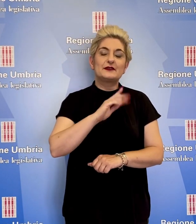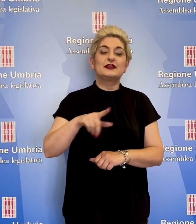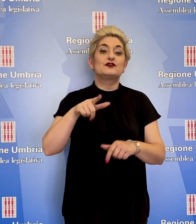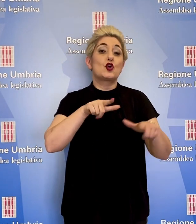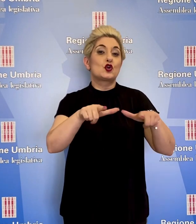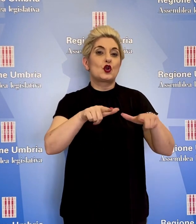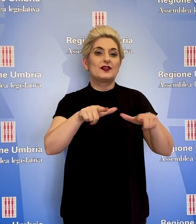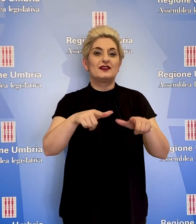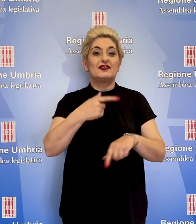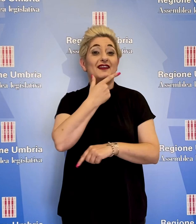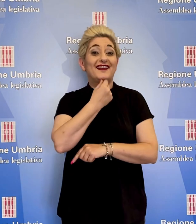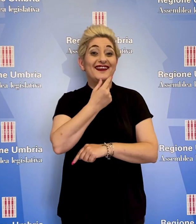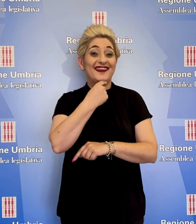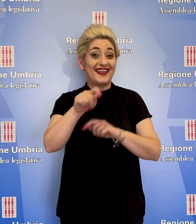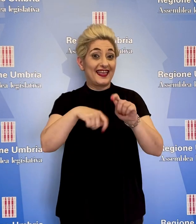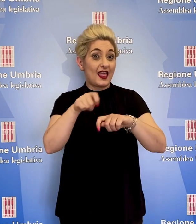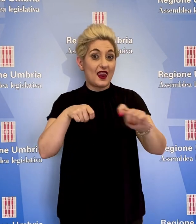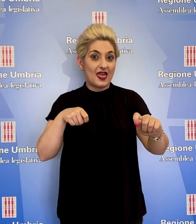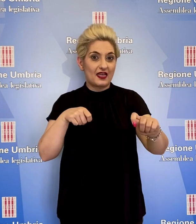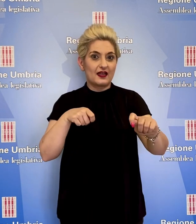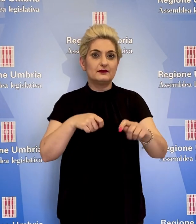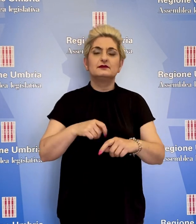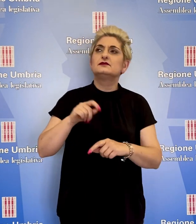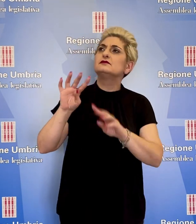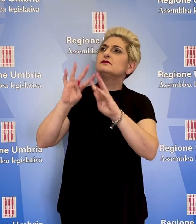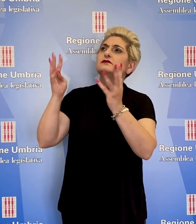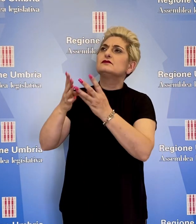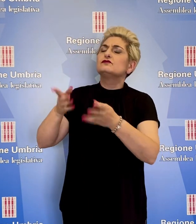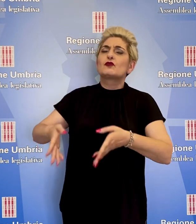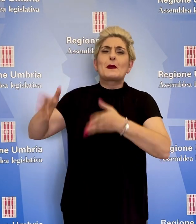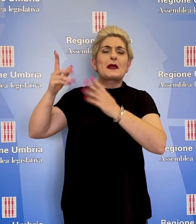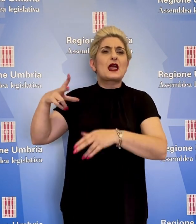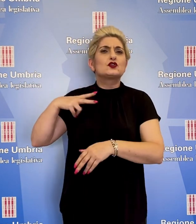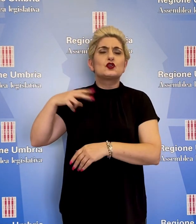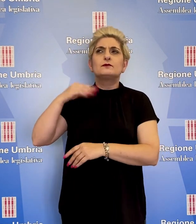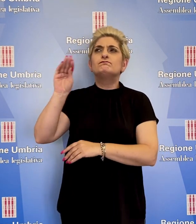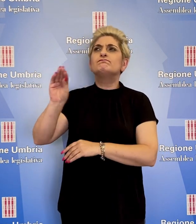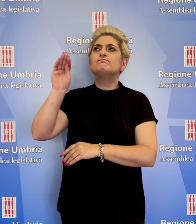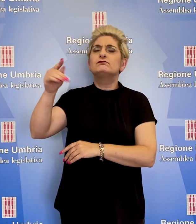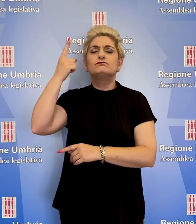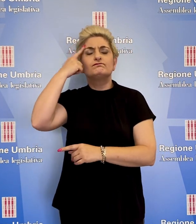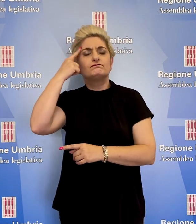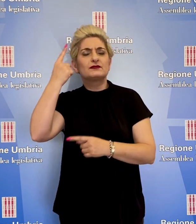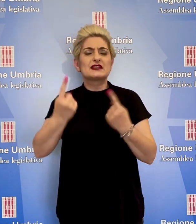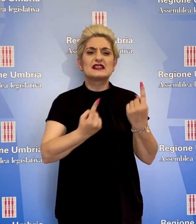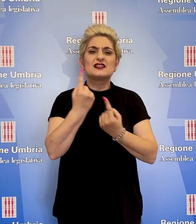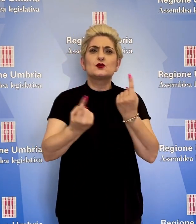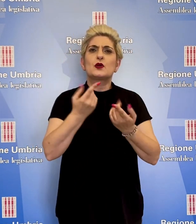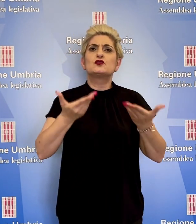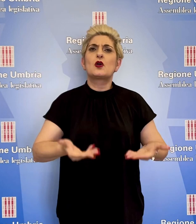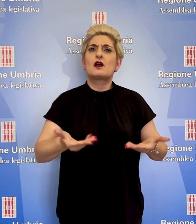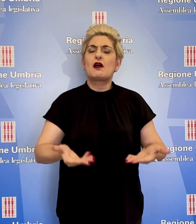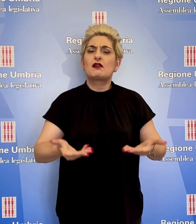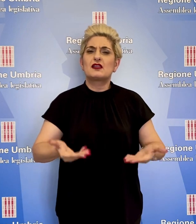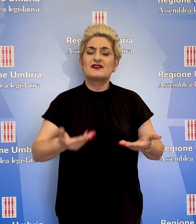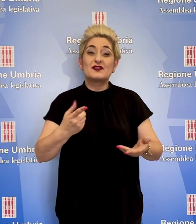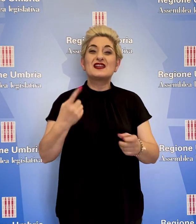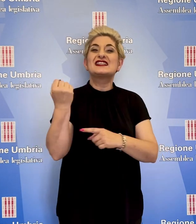Carissimi, Eugenio Rondini e Daniele Nicchi della Lega hanno chiesto all'esecutivo di Palazzo Donini di conoscere lo stato attuale dei servizi